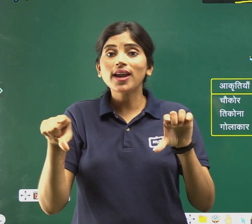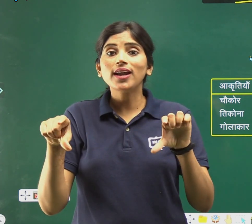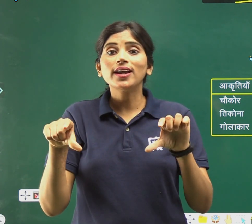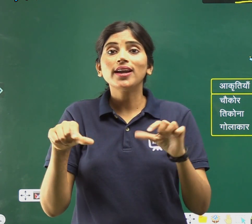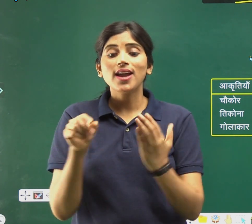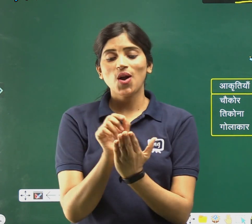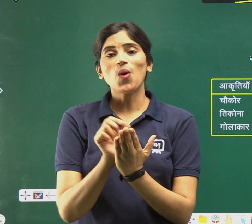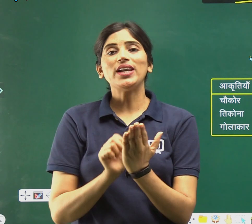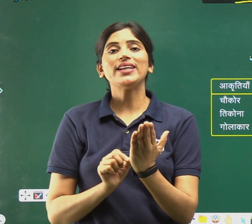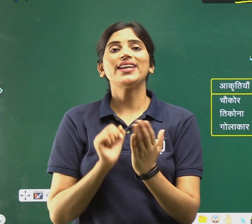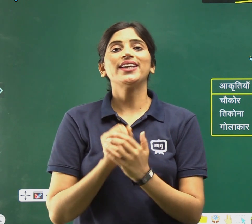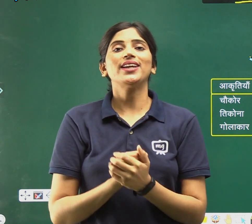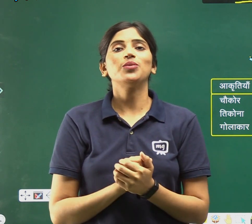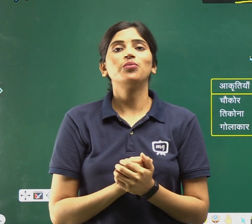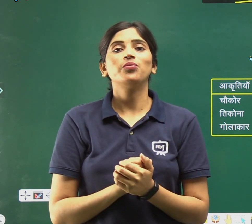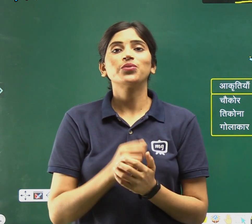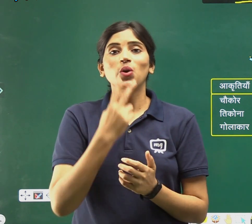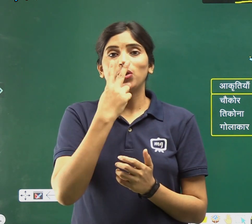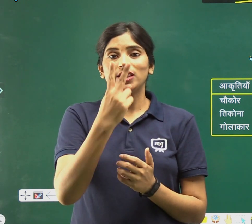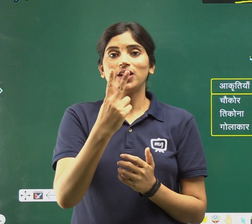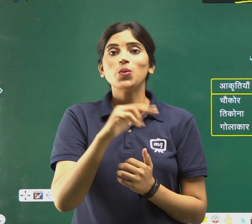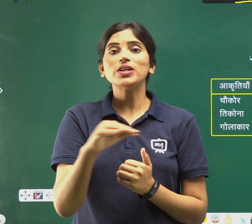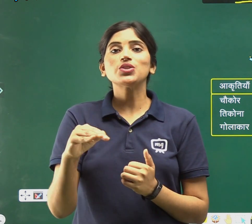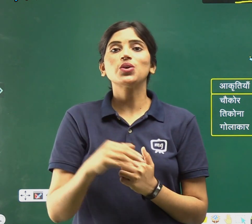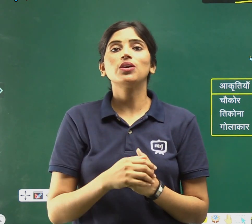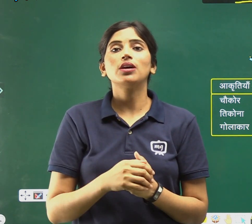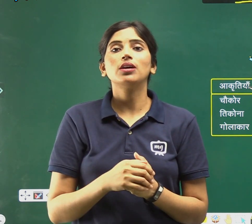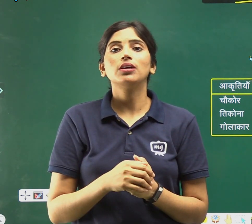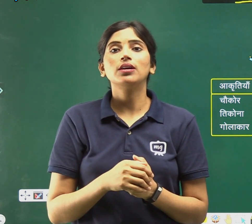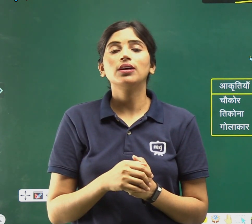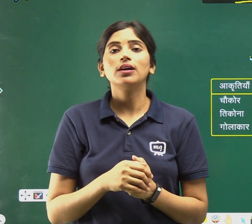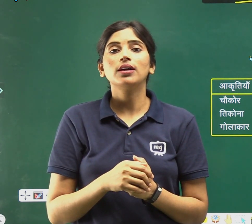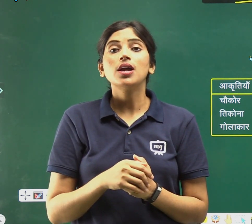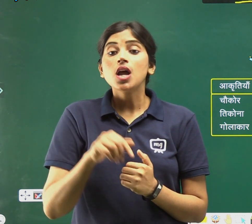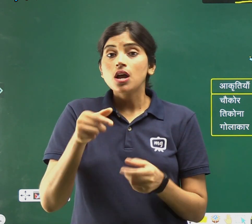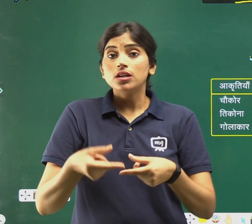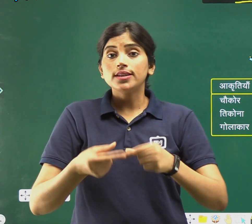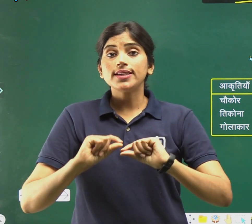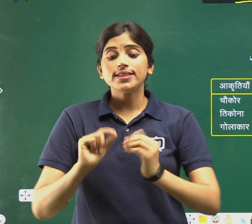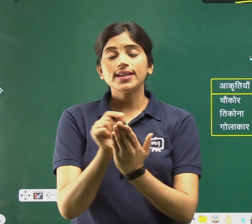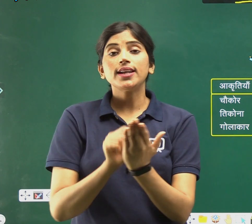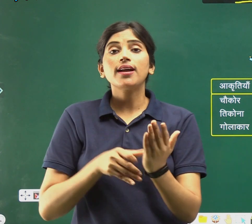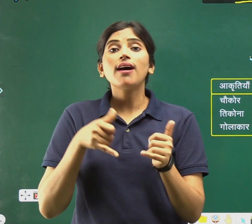लिखेंगे, देखो बच्चों, नीचे लिखा है,